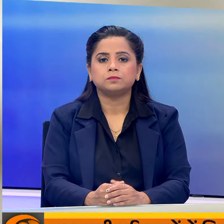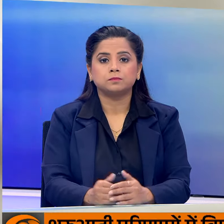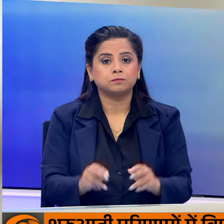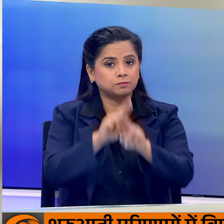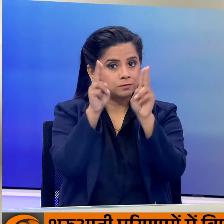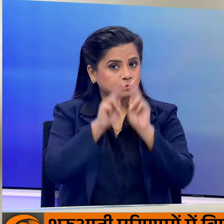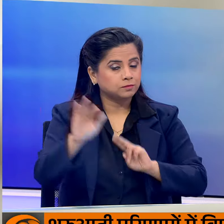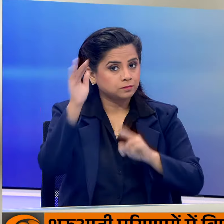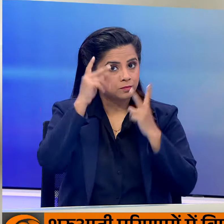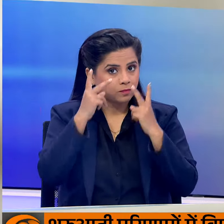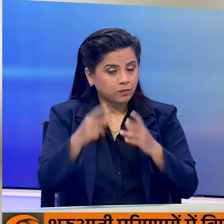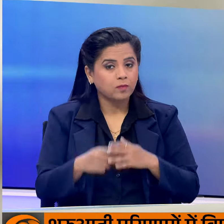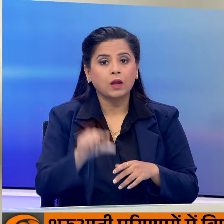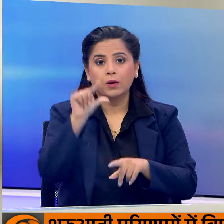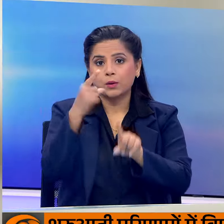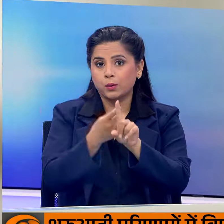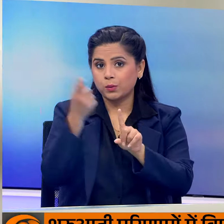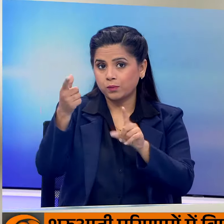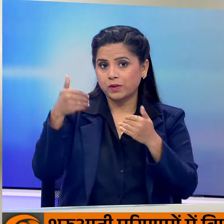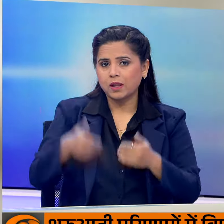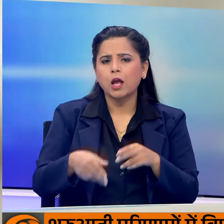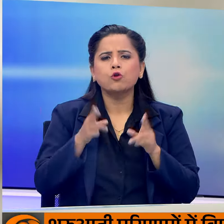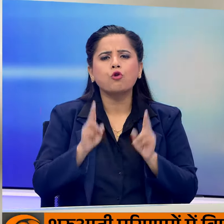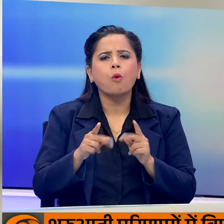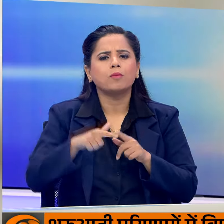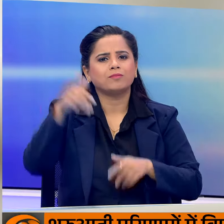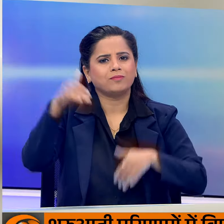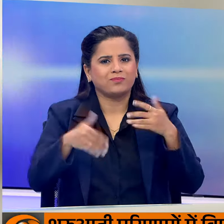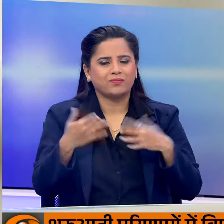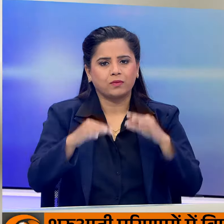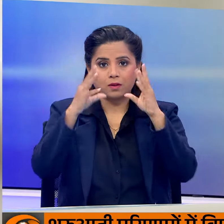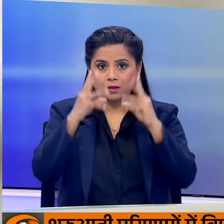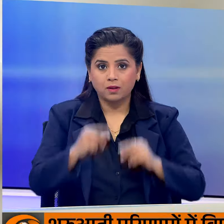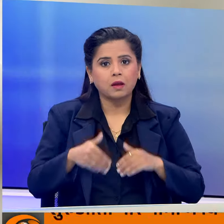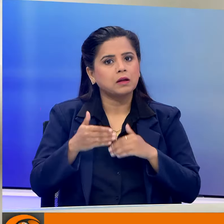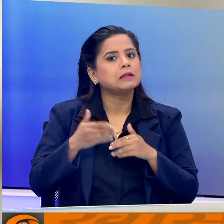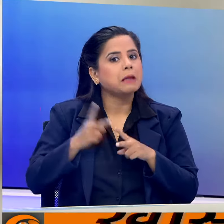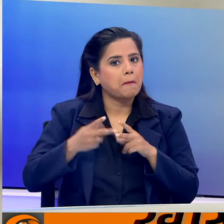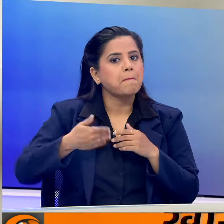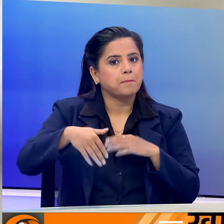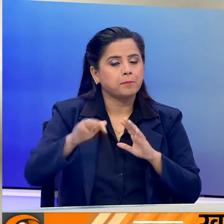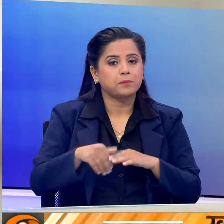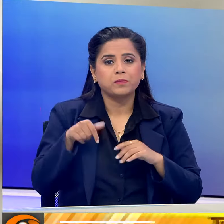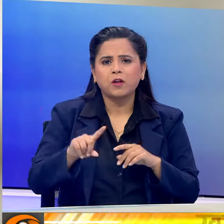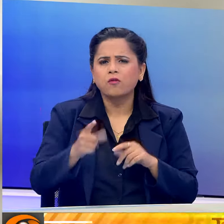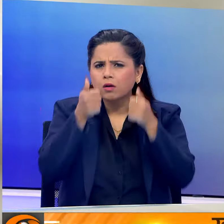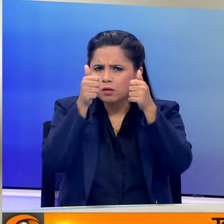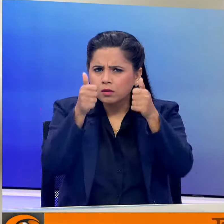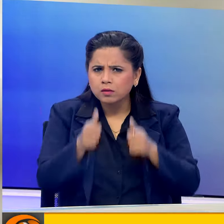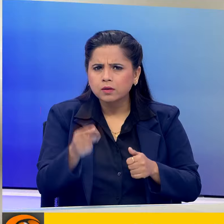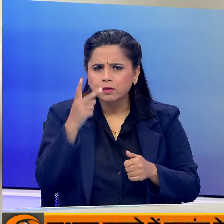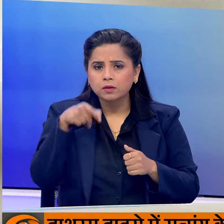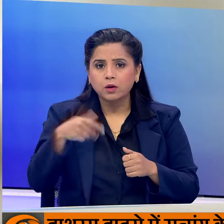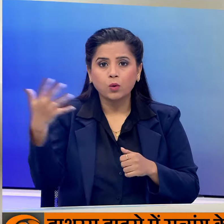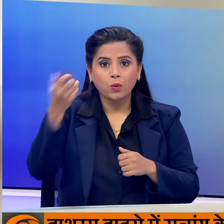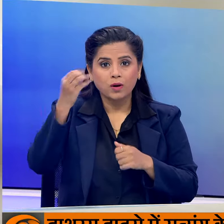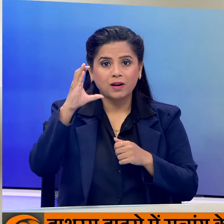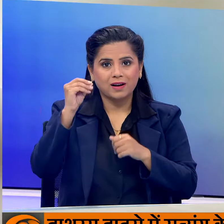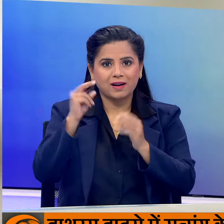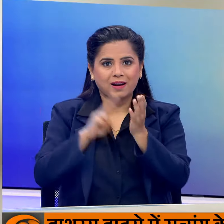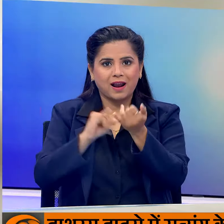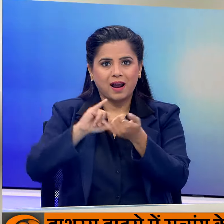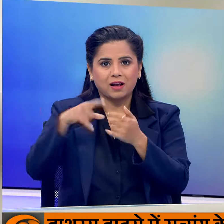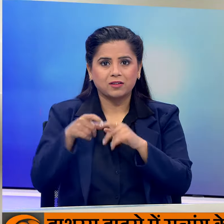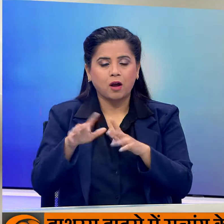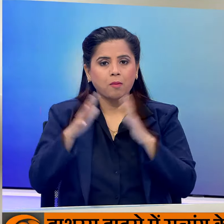अंतराश्ट्री खबरों में ब्रिटेन में हुए आम चुनाव के बाद मत गड़ना जारी है शुरुवाती परिणामों में सत्ताधारी कंजर्वेटिव पार्टी